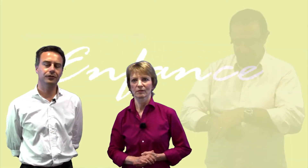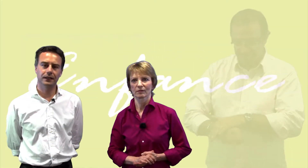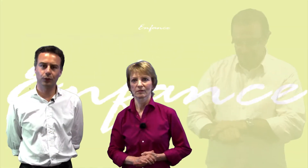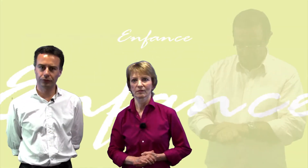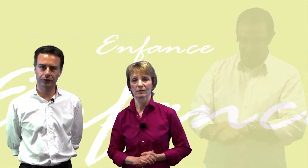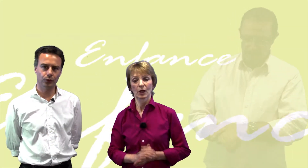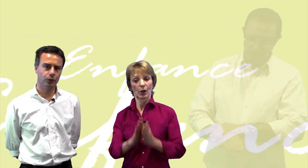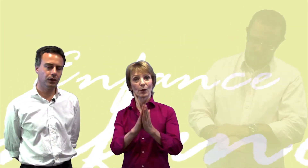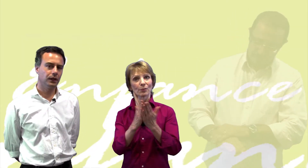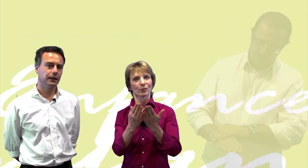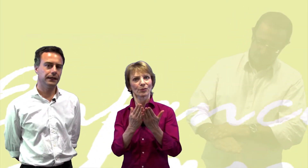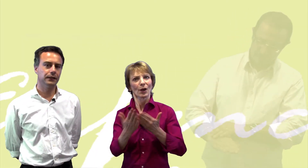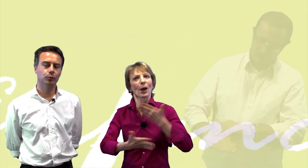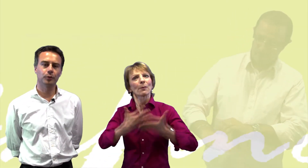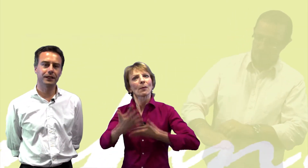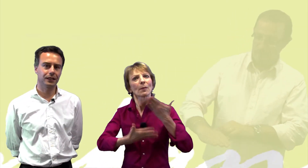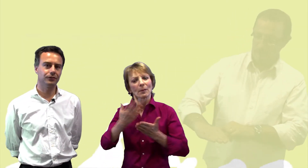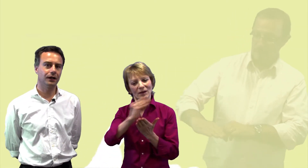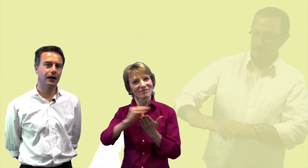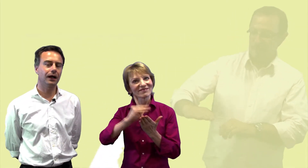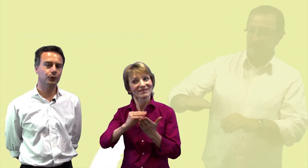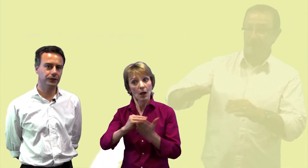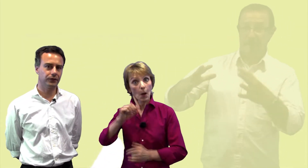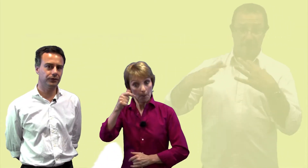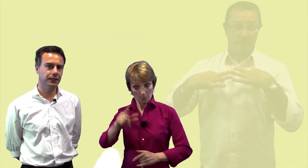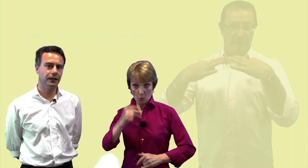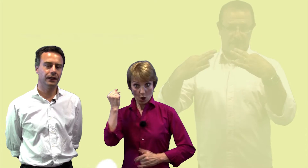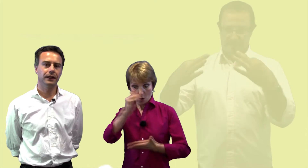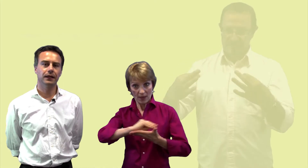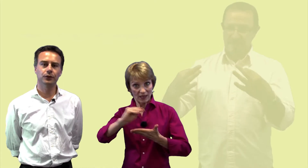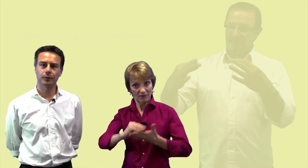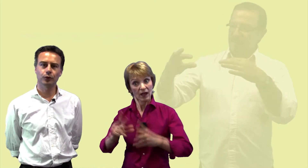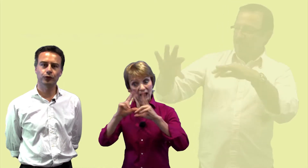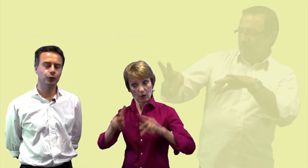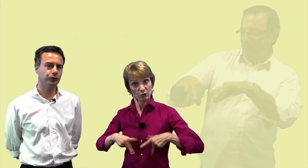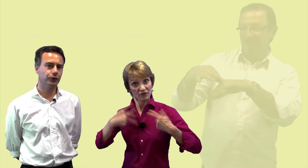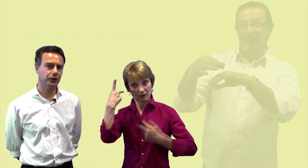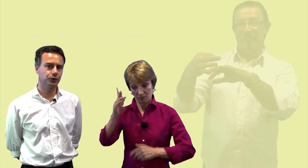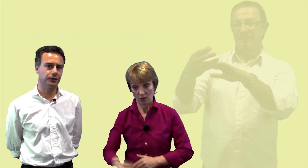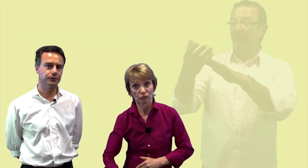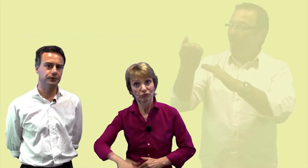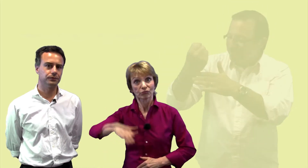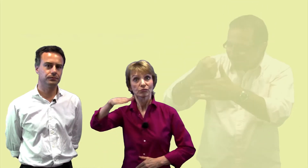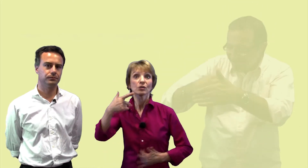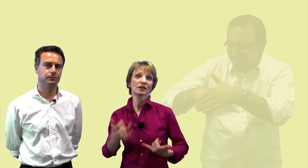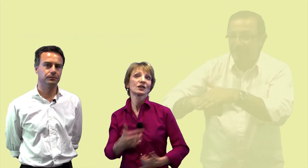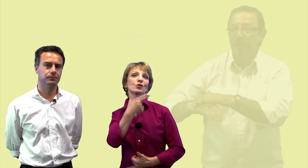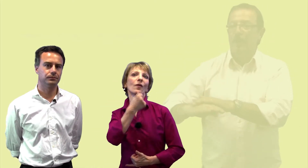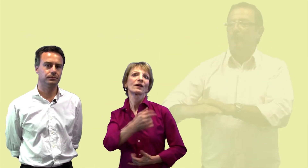Avec les confessions, il est le premier écrivain à raconter sa vie, et notamment son enfance à Genève.